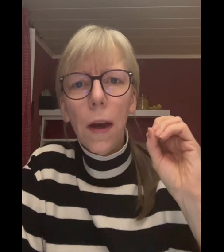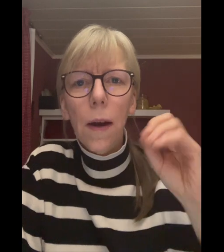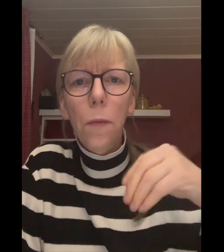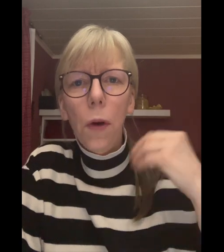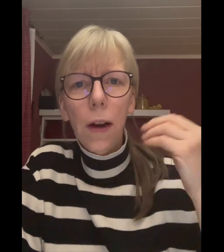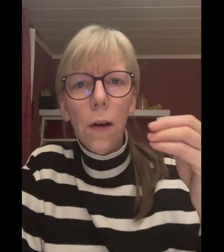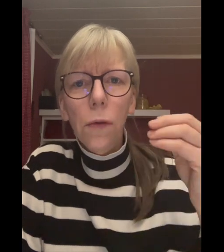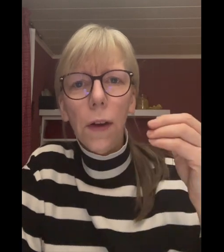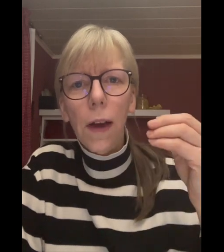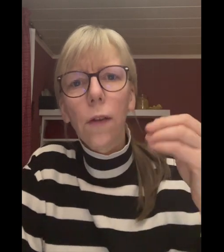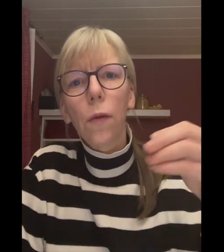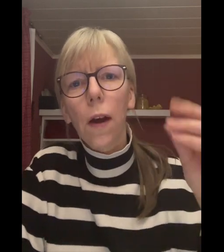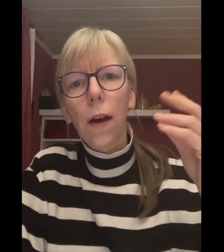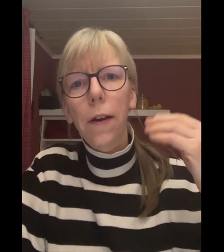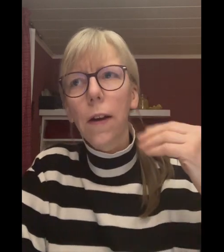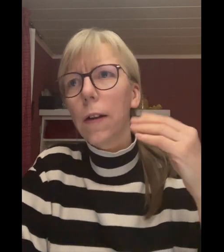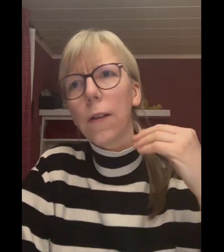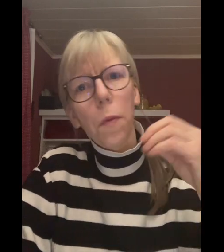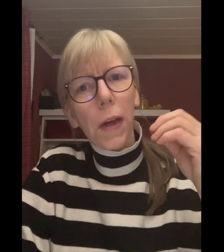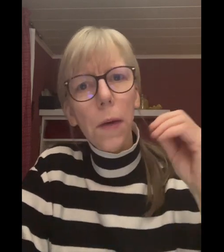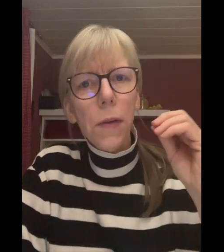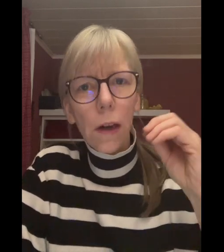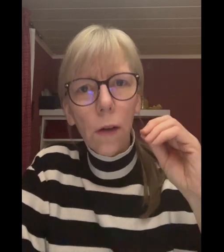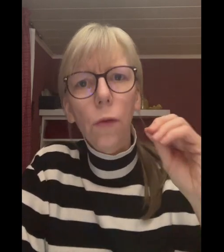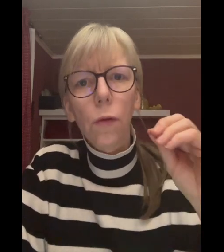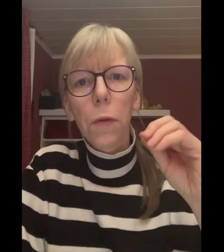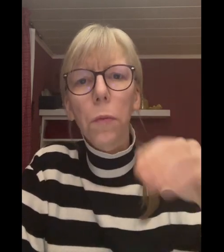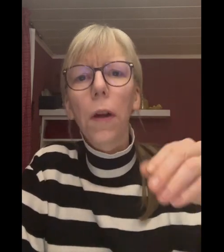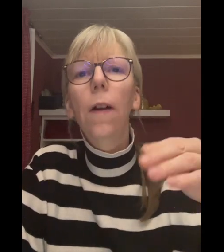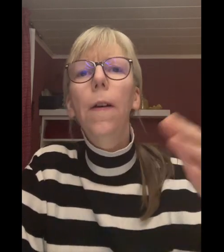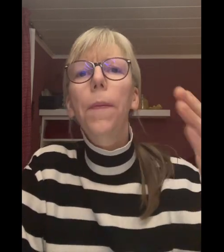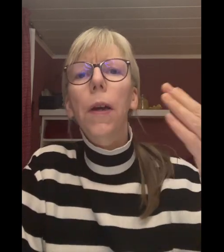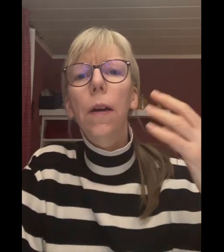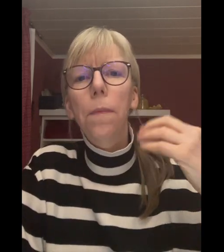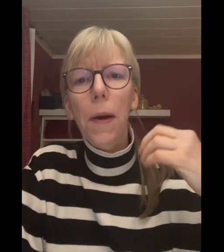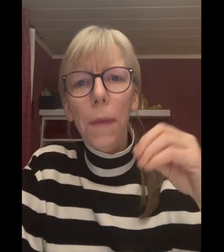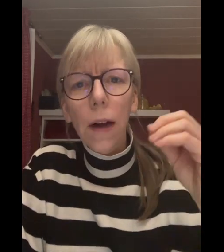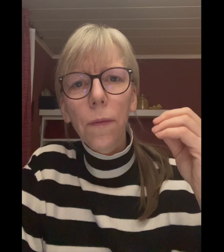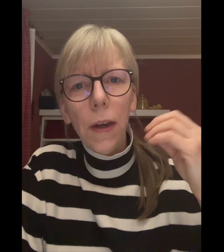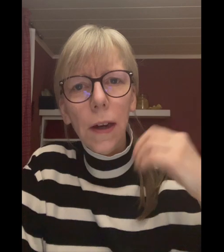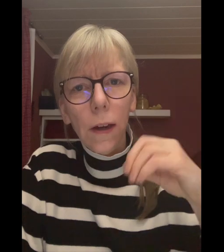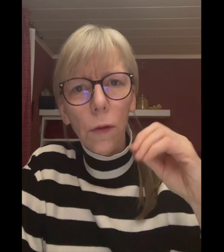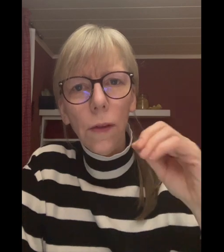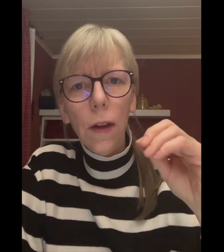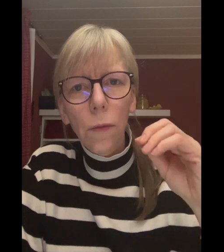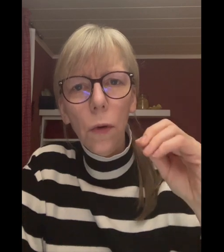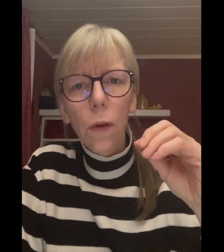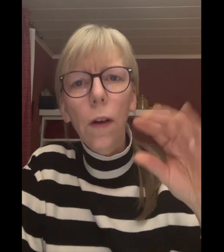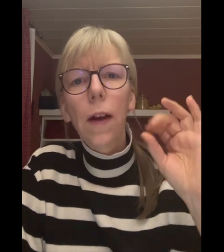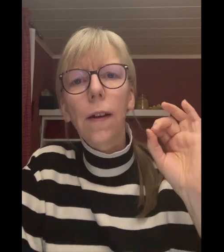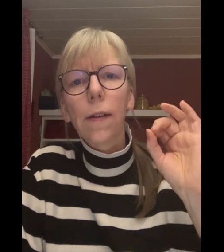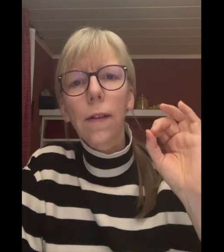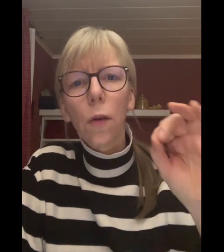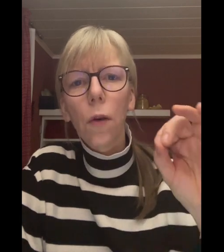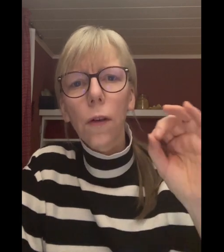haben oder Nahrungsergänzung nach einer, gibt es ja auch bei Krebserkrankungen zum Beispiel, am Magen, wenn der reduziert wurde, dass dort